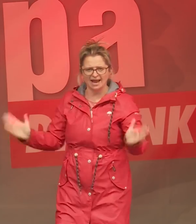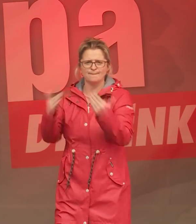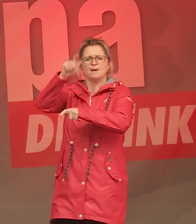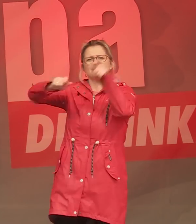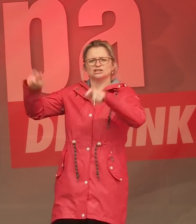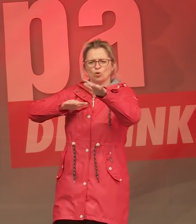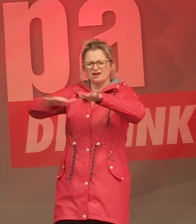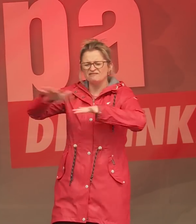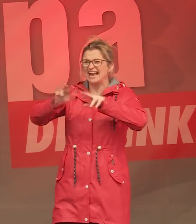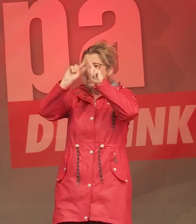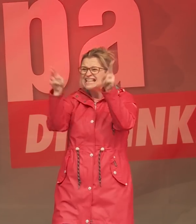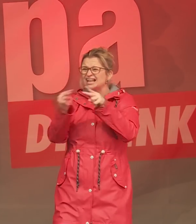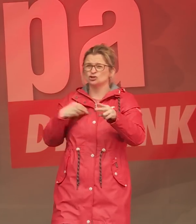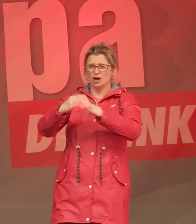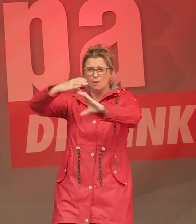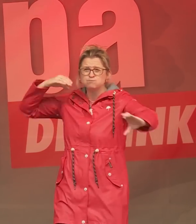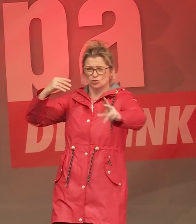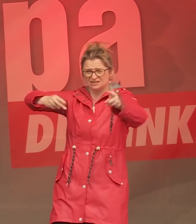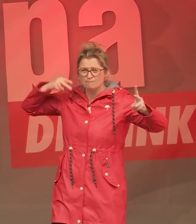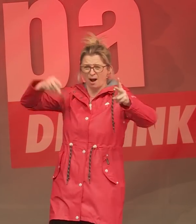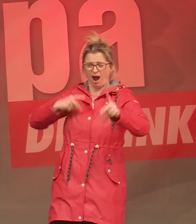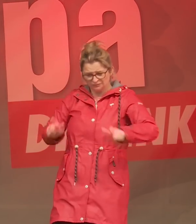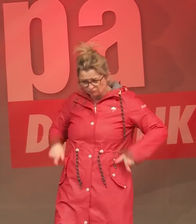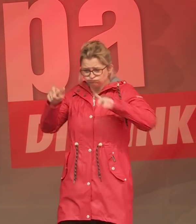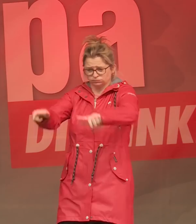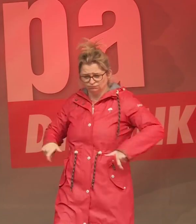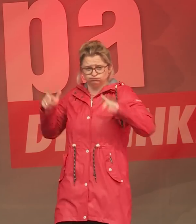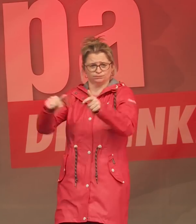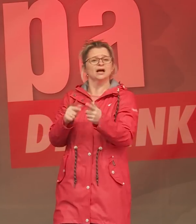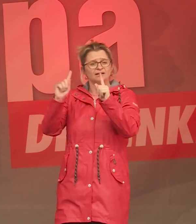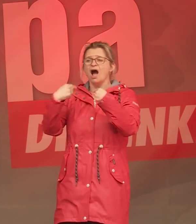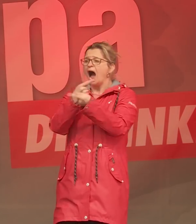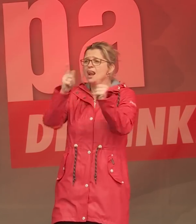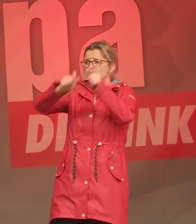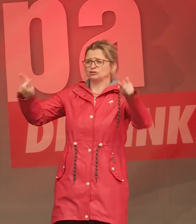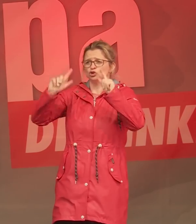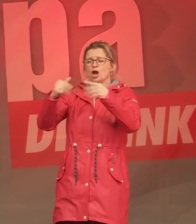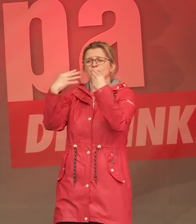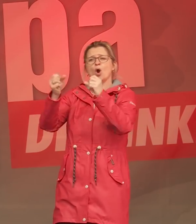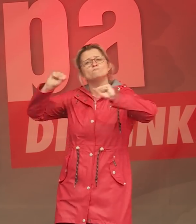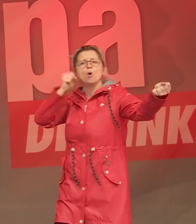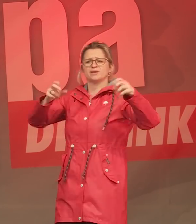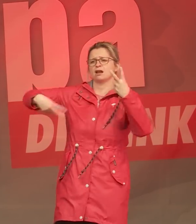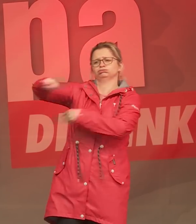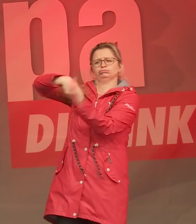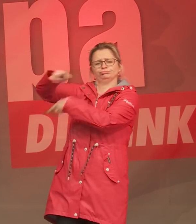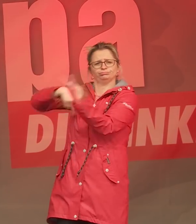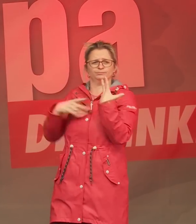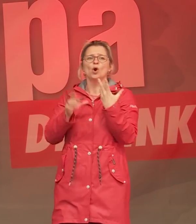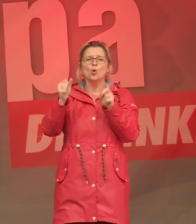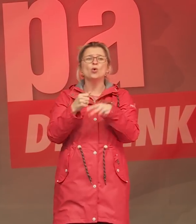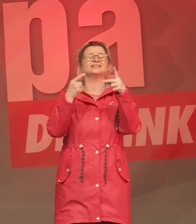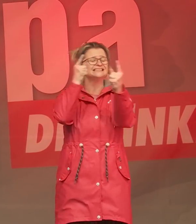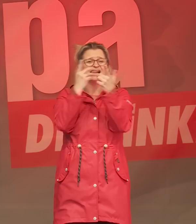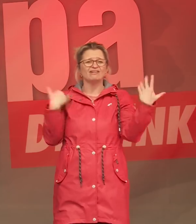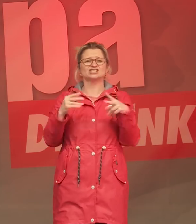international, in Bus und Bahn, um sowohl Mobilität für alle Menschen zu gewährleisten, aber auch unsere Umwelt nachhaltig